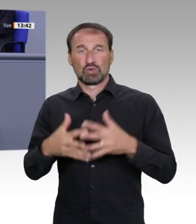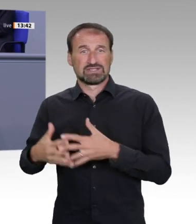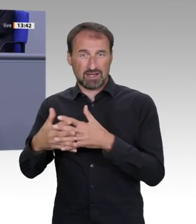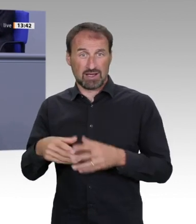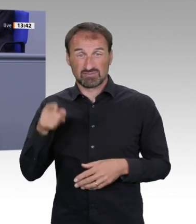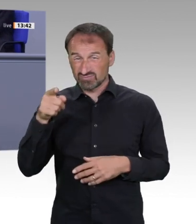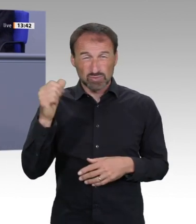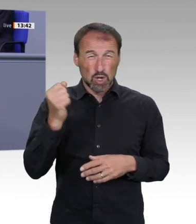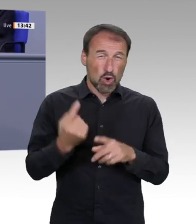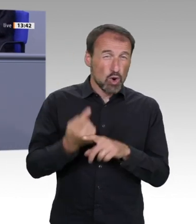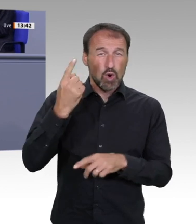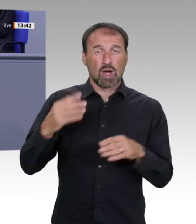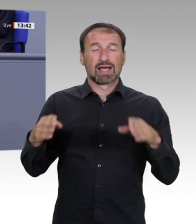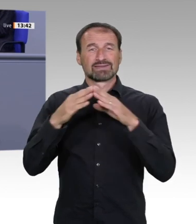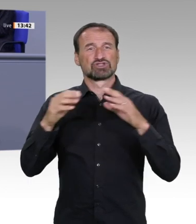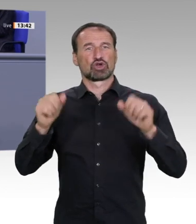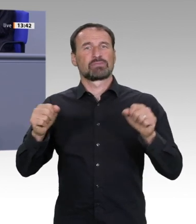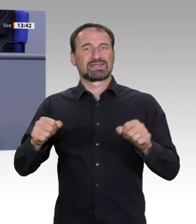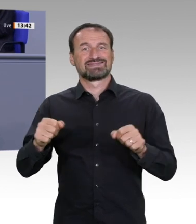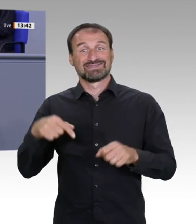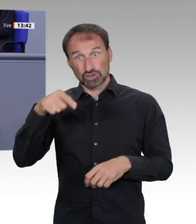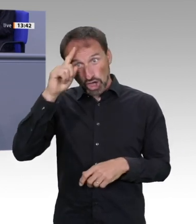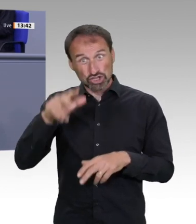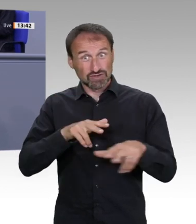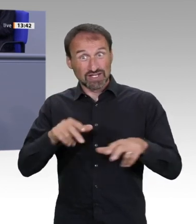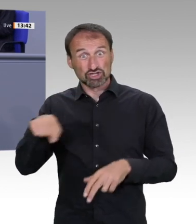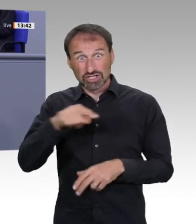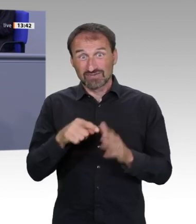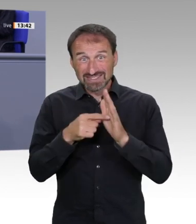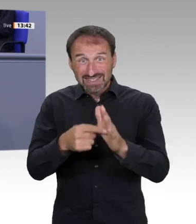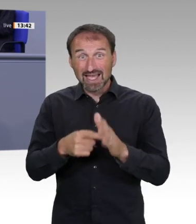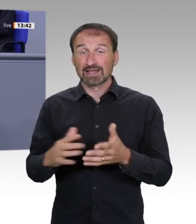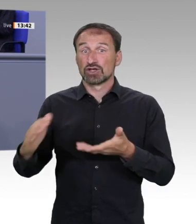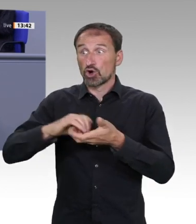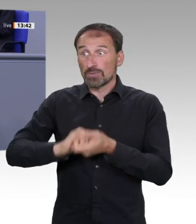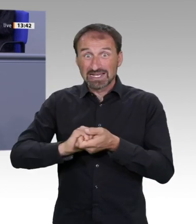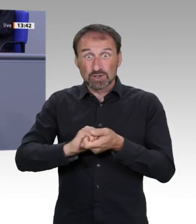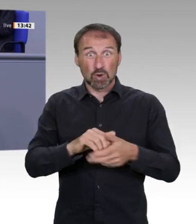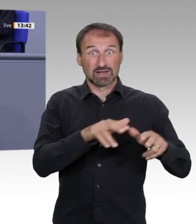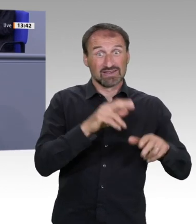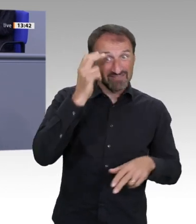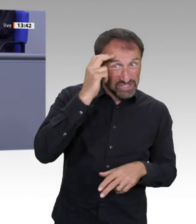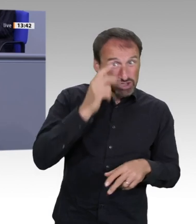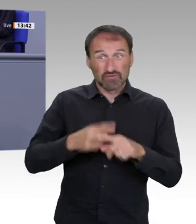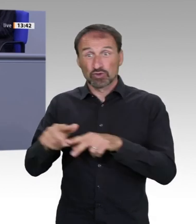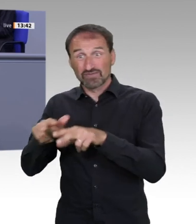mich da selbst durchaus ein, wer diesen Wettlauf verliert, der tritt als entwickelte Industrienation von der